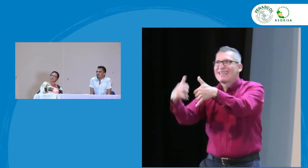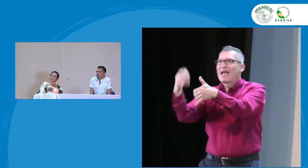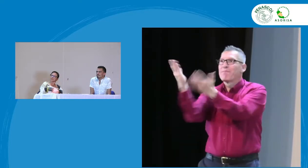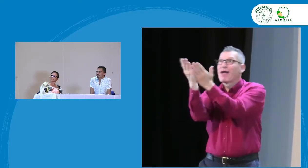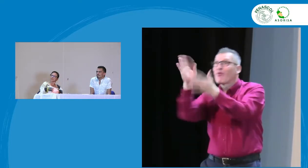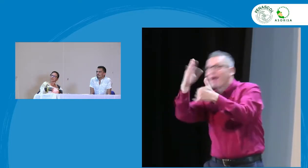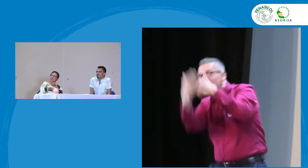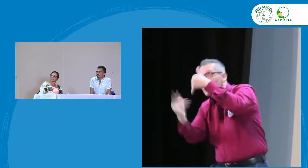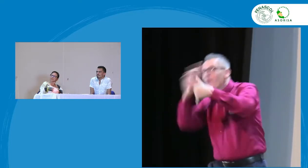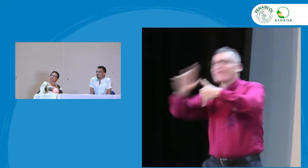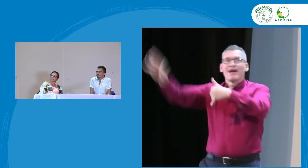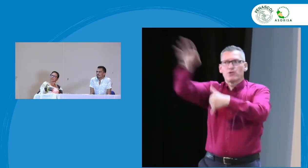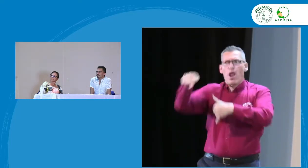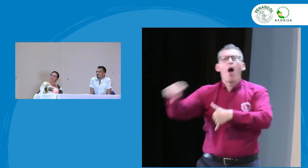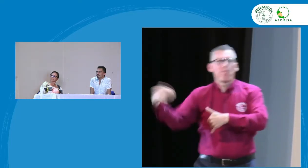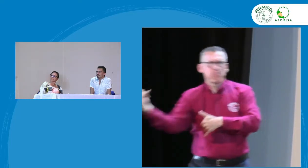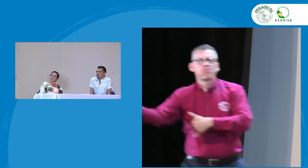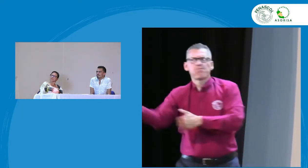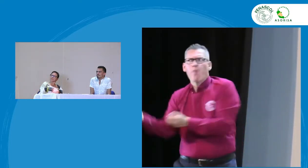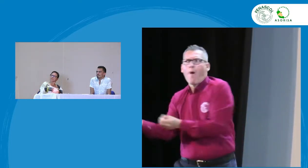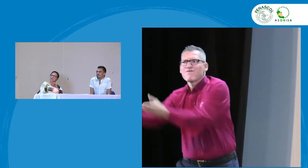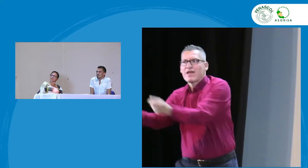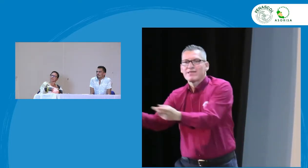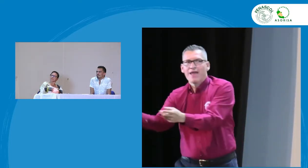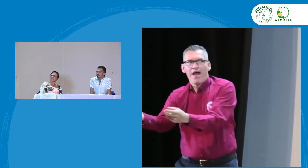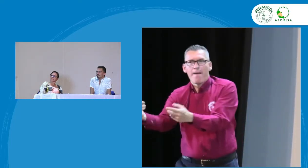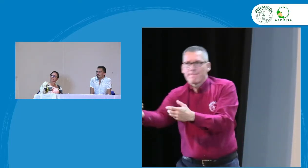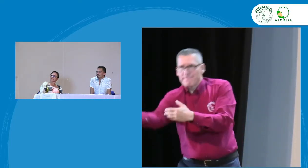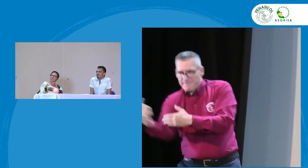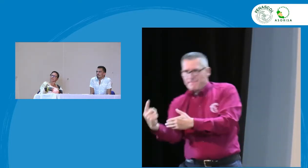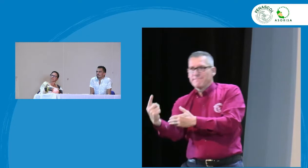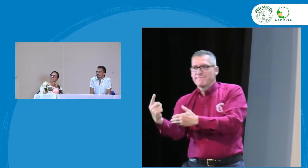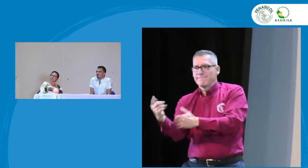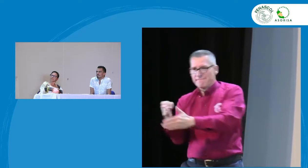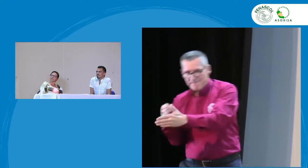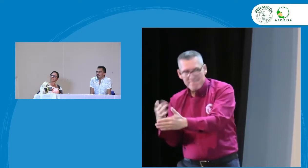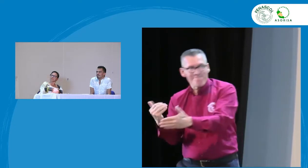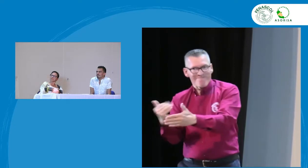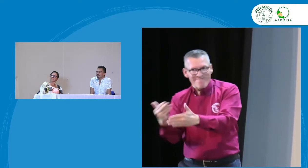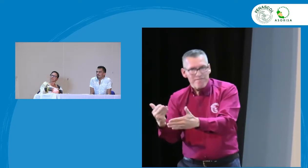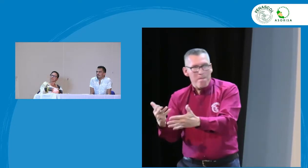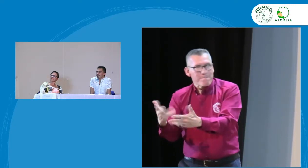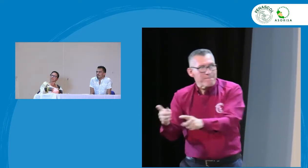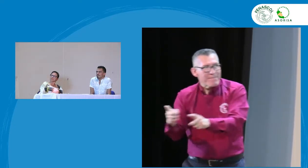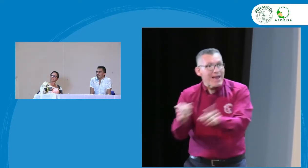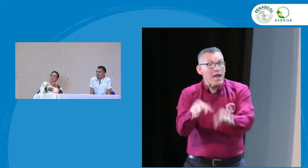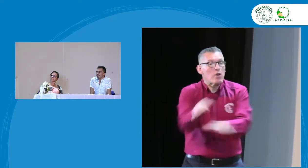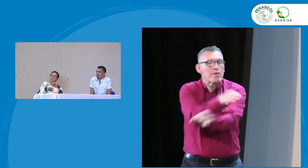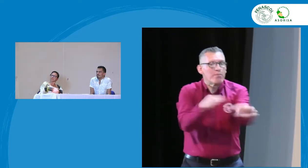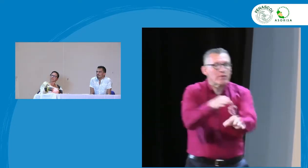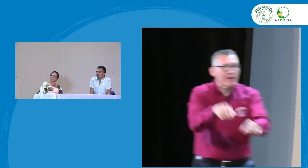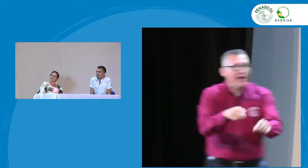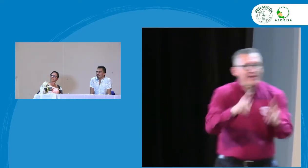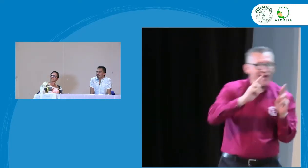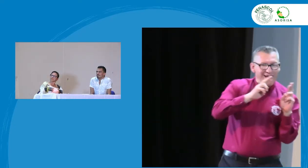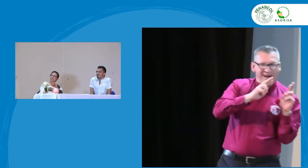oferta educativa que hay en toda Colombia y que de hecho pues existe ¿no? pero